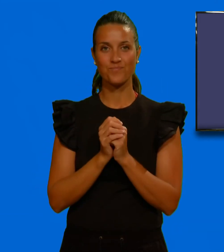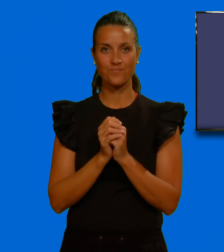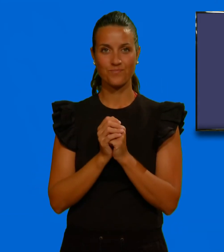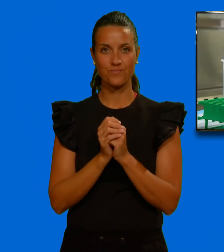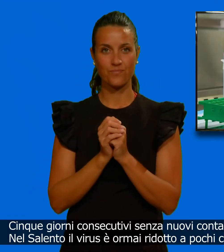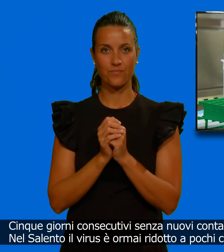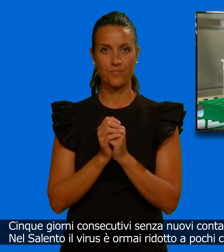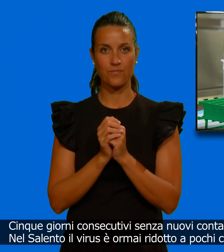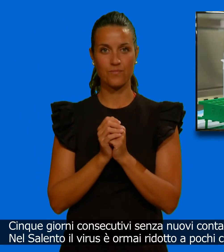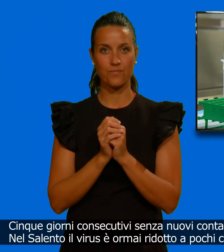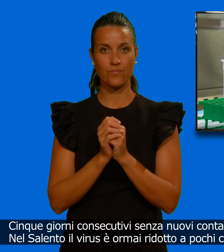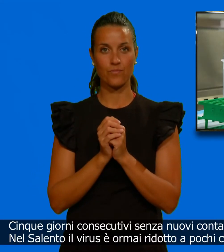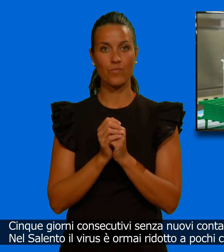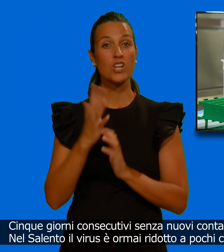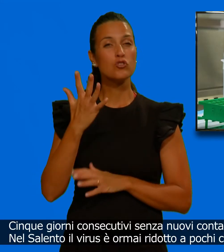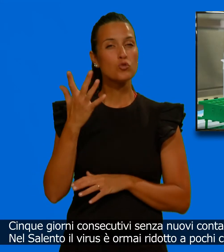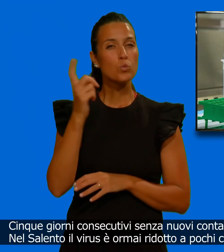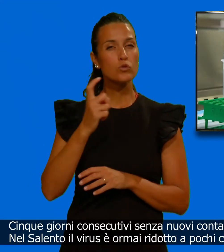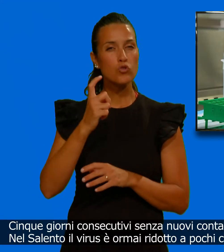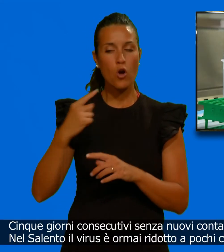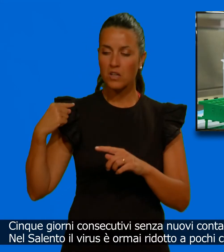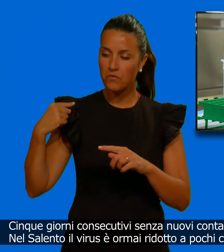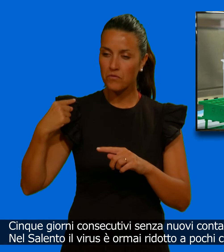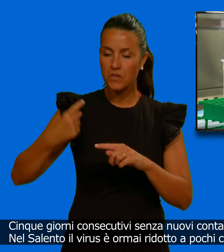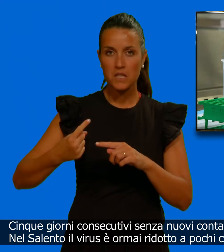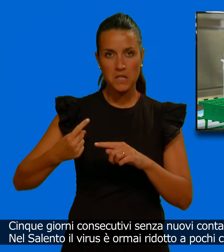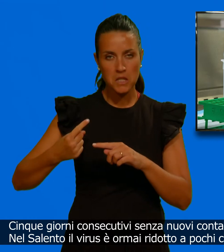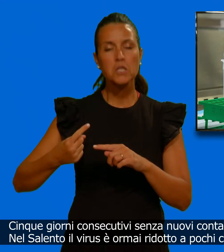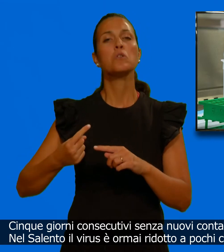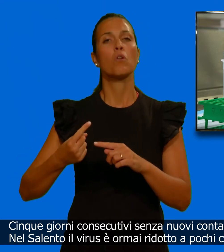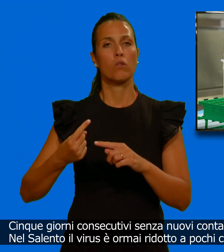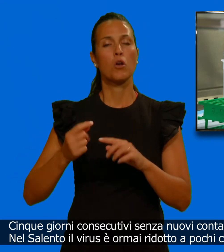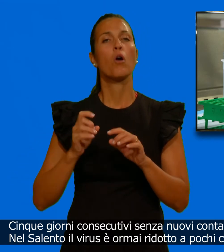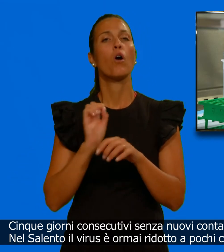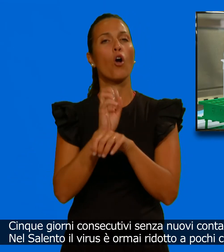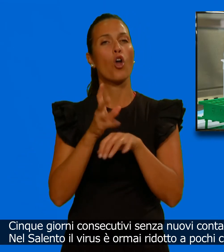Cinque giorni consecutivi senza nuovi contagi da Covid-19 in Puglia.